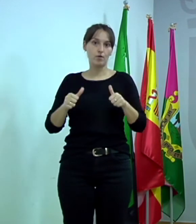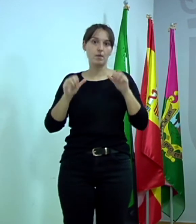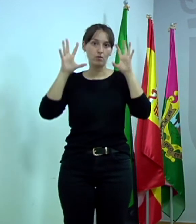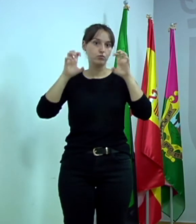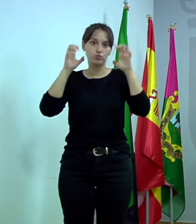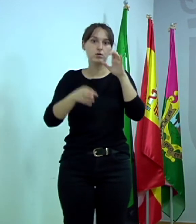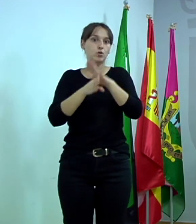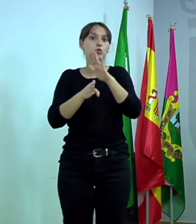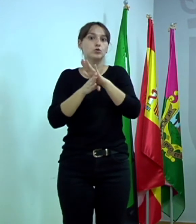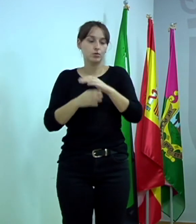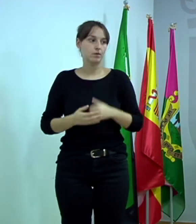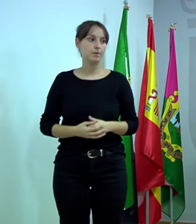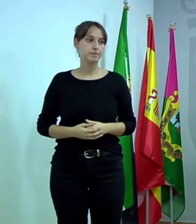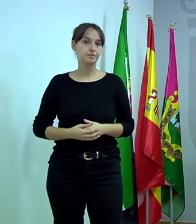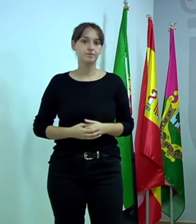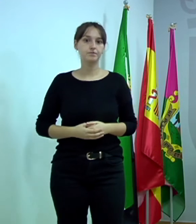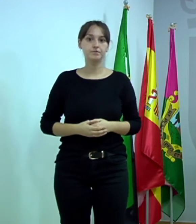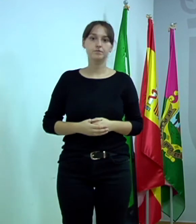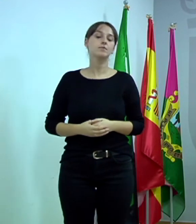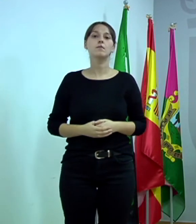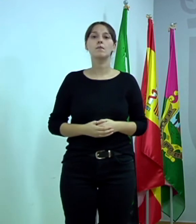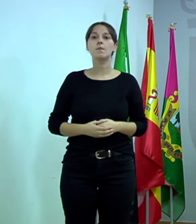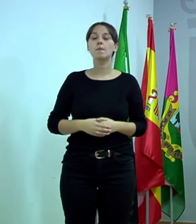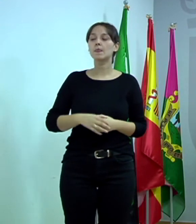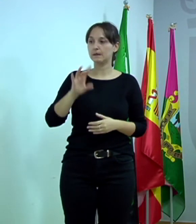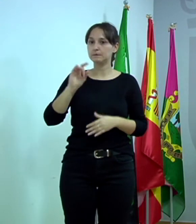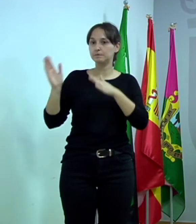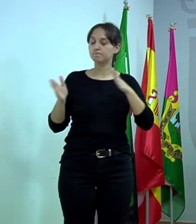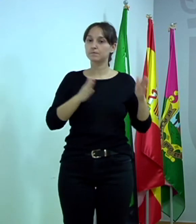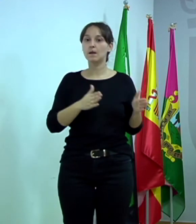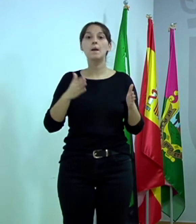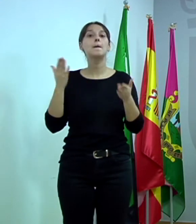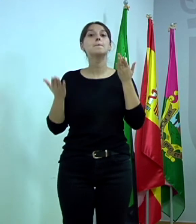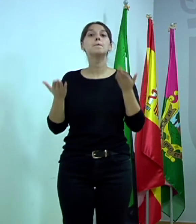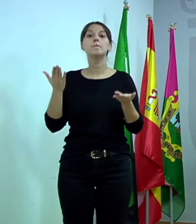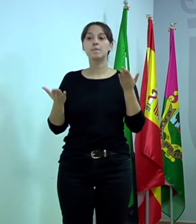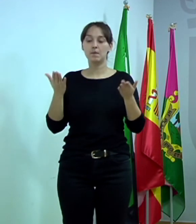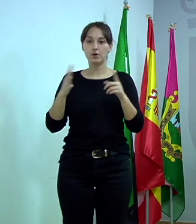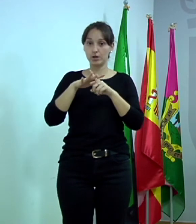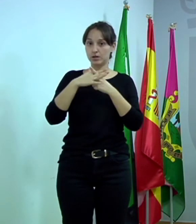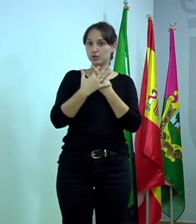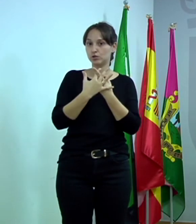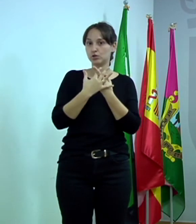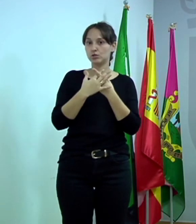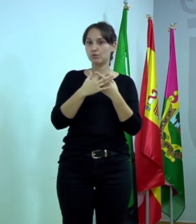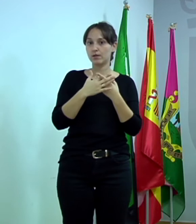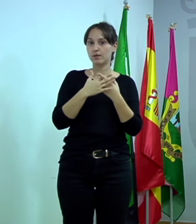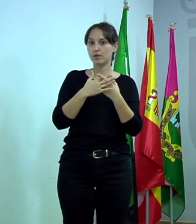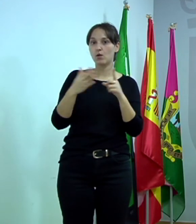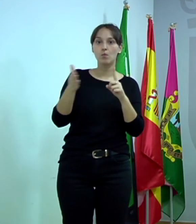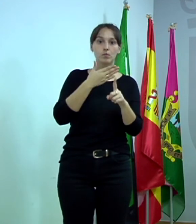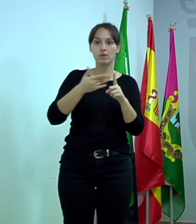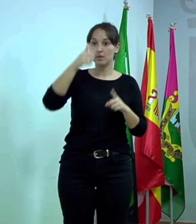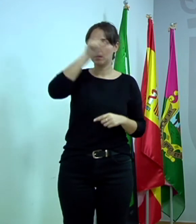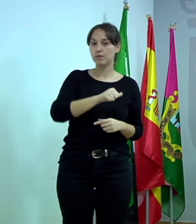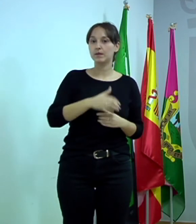¿Alguna pregunta por aquí? Ah, sí. Y la otra pregunta que me habías hecho, una era… ¿Valogación de la situación de violencia? Bueno, esa os digo que me vais a ver